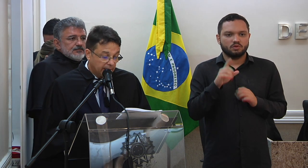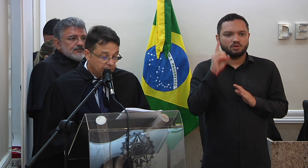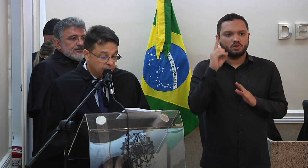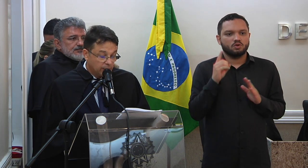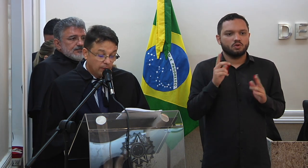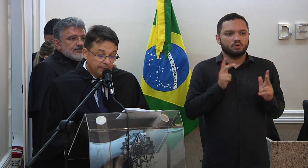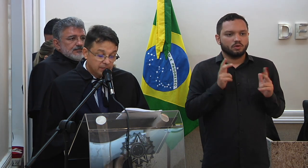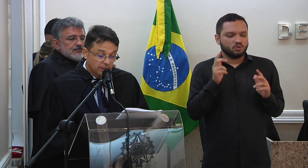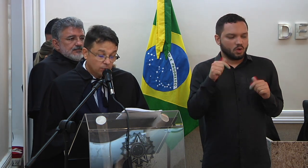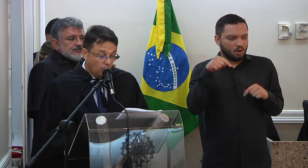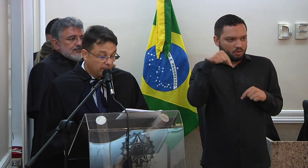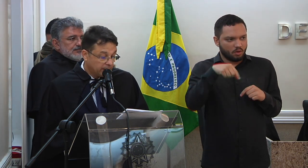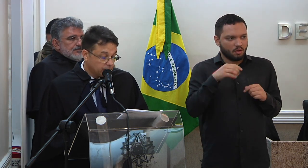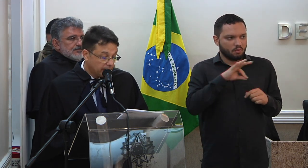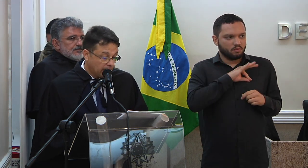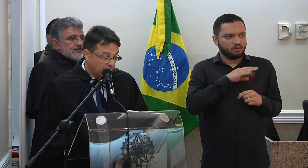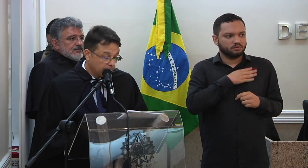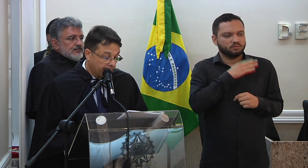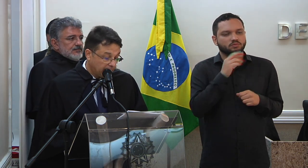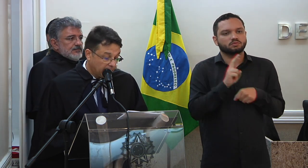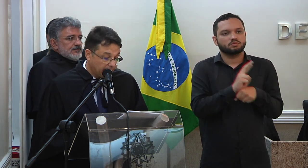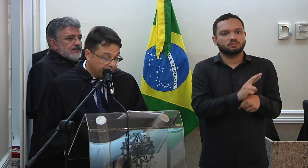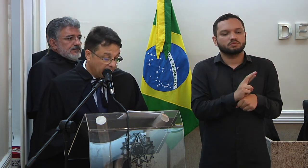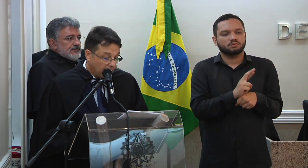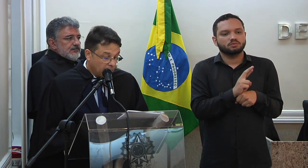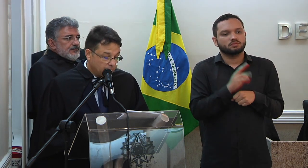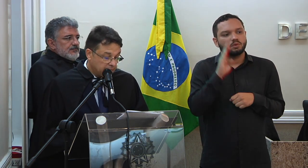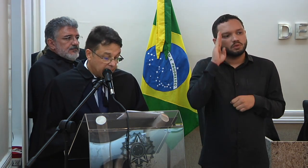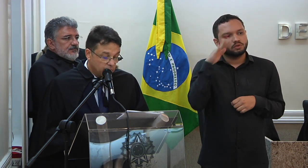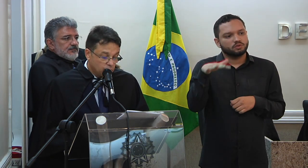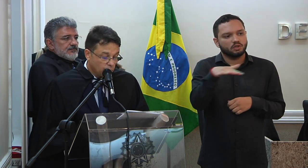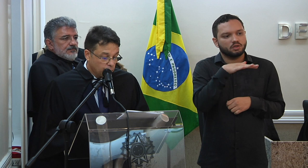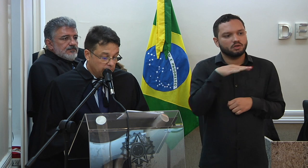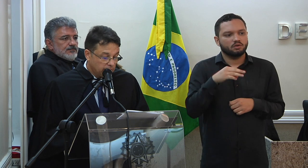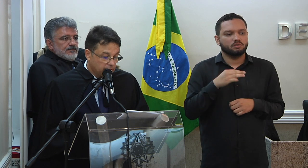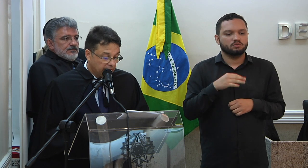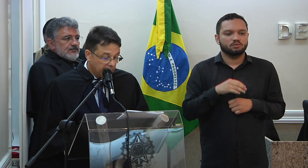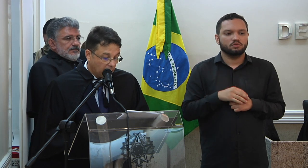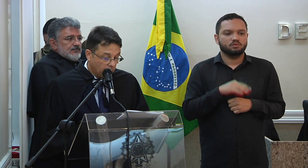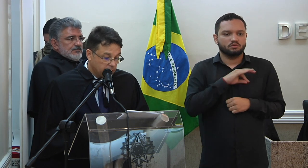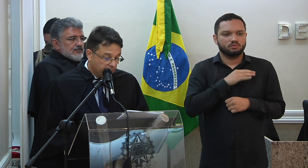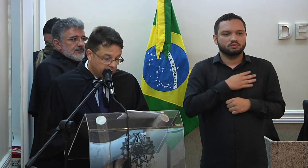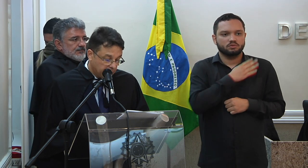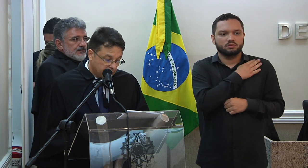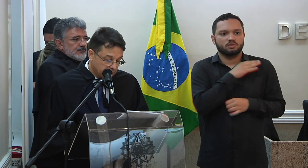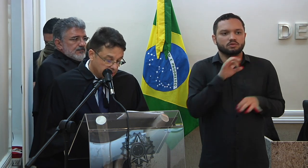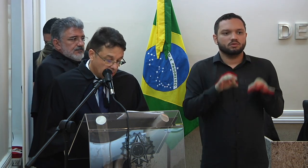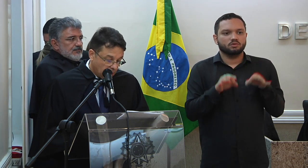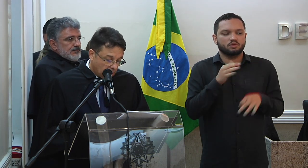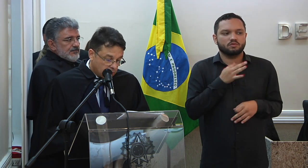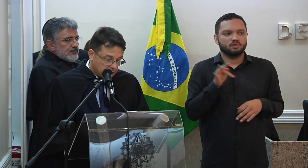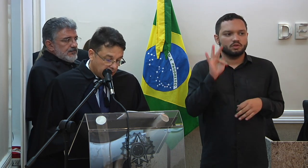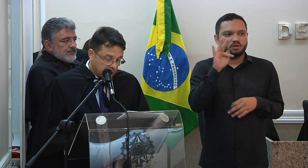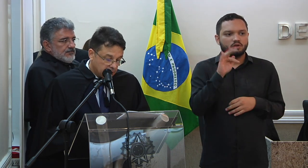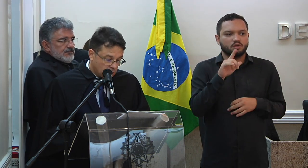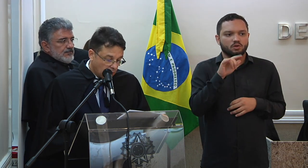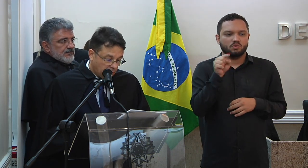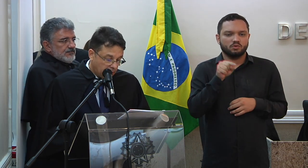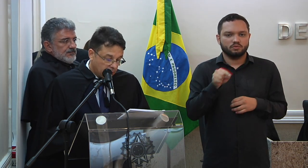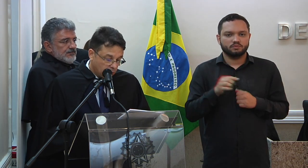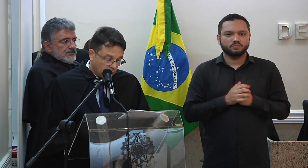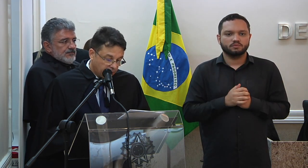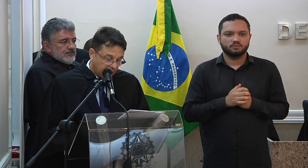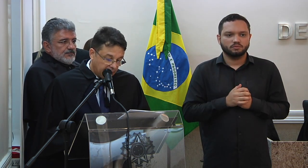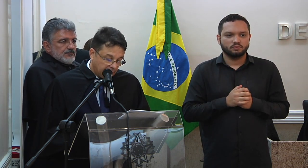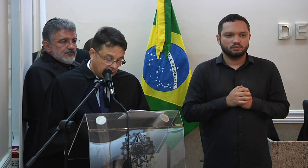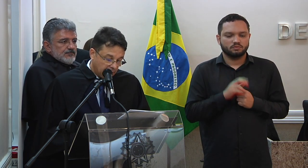polícia militar neste ato representando o comandante geral da PM sua excelência o senhor juiz federal Luiz Prachedes sua excelência a